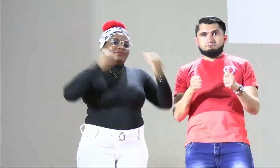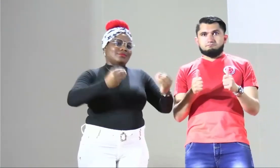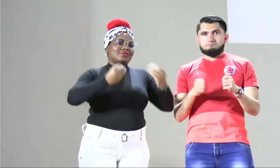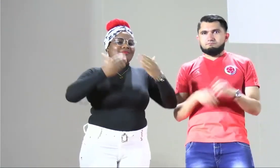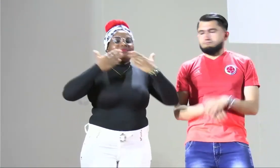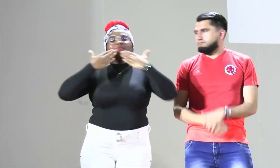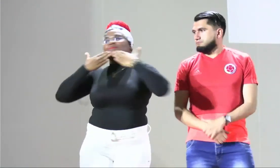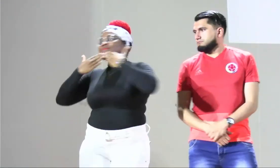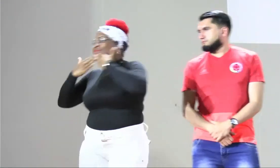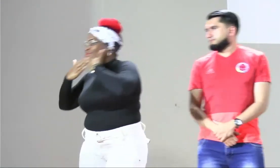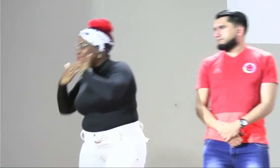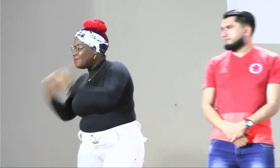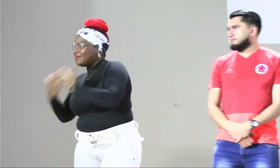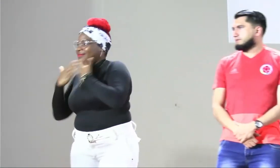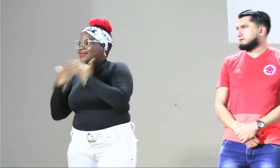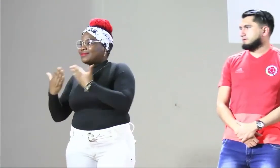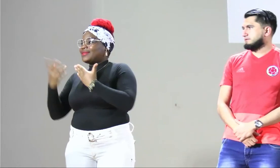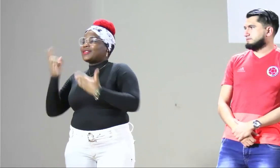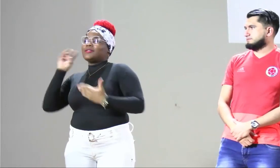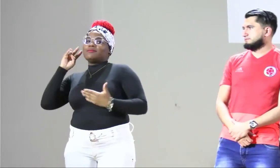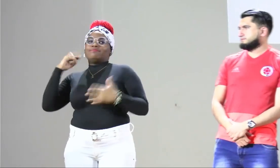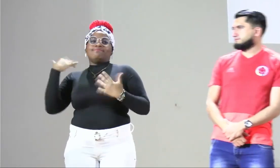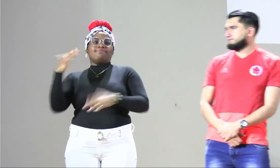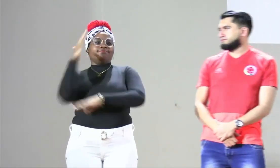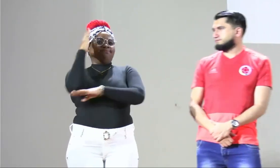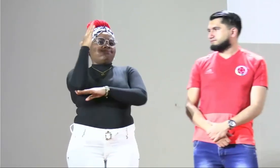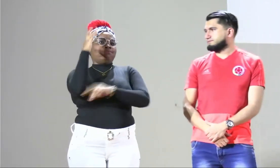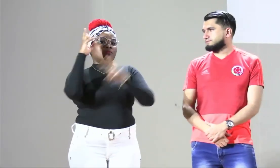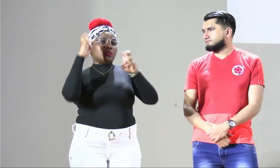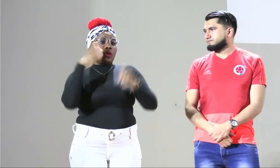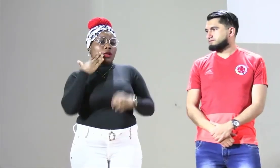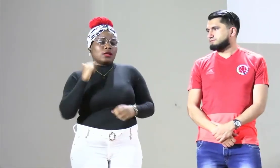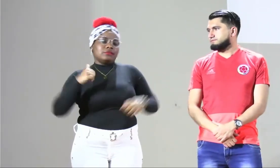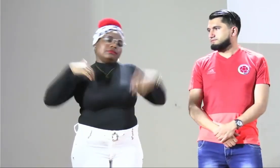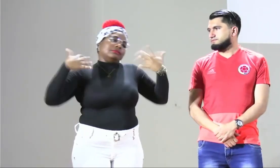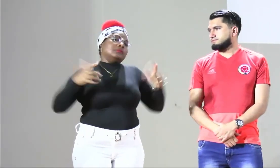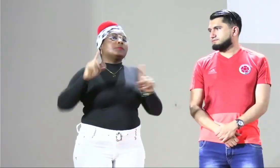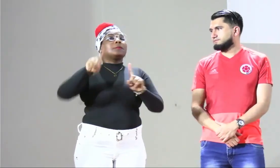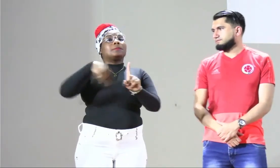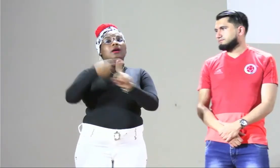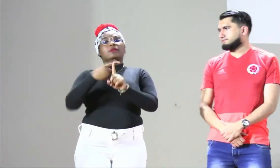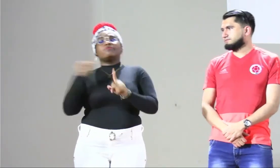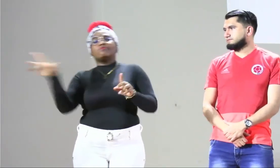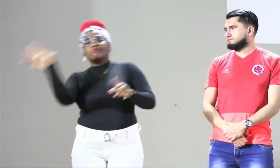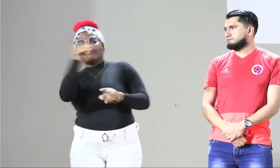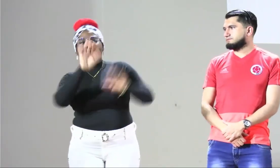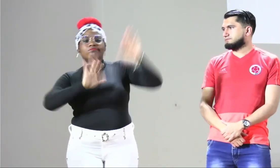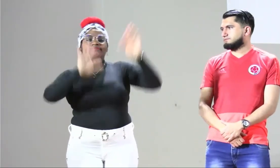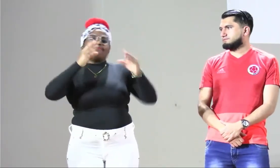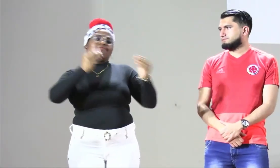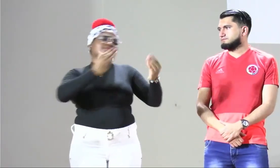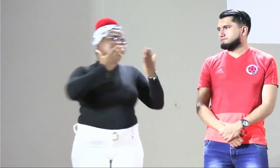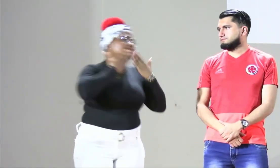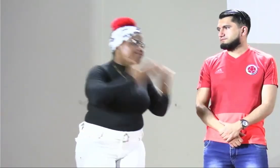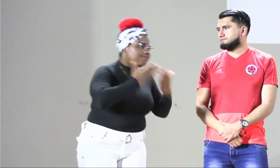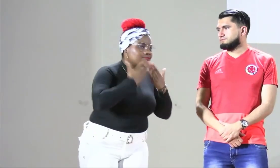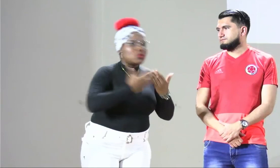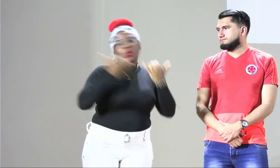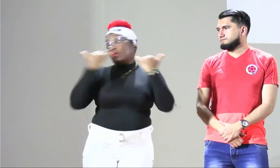perfecto muchísimas gracias muchísimas gracias María Cristina por esta información sobre las mujeres